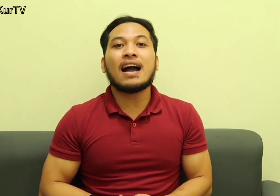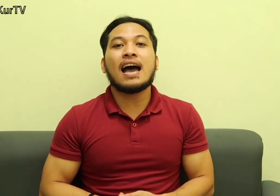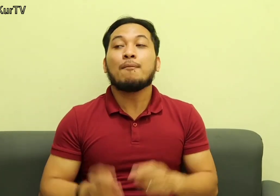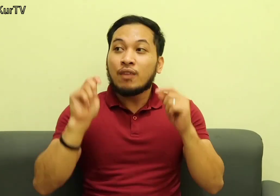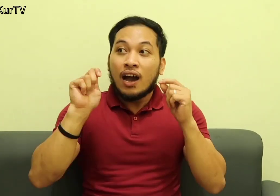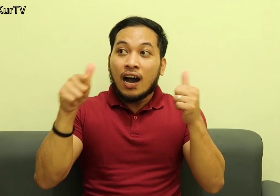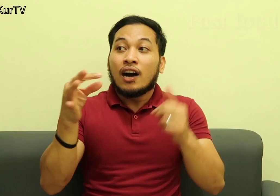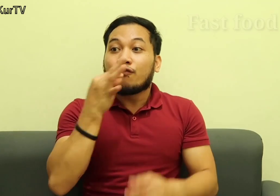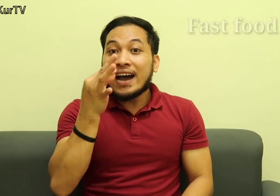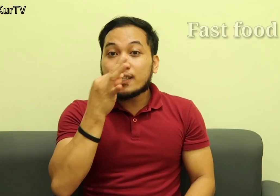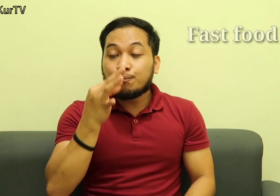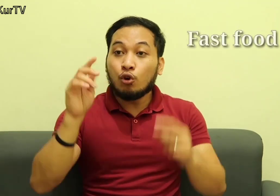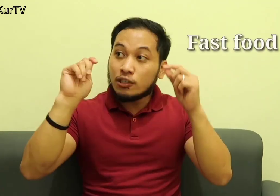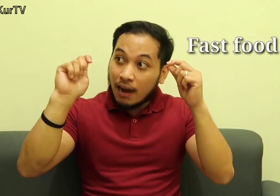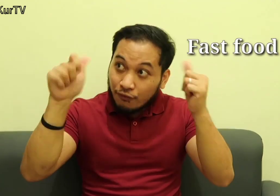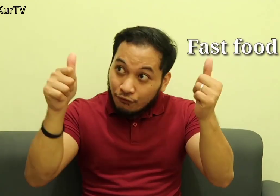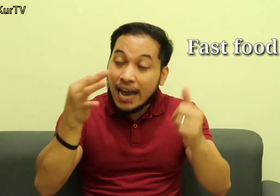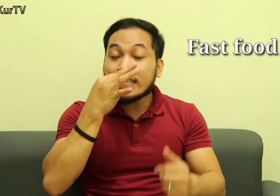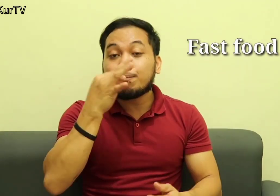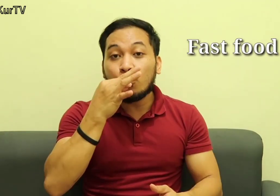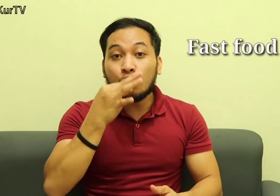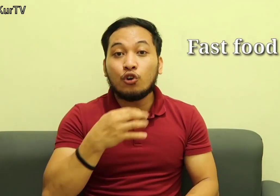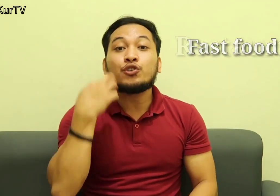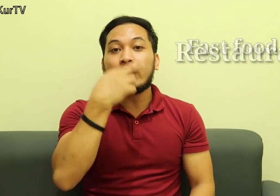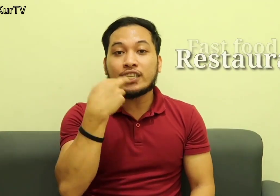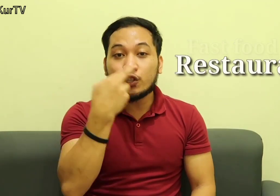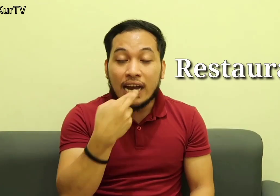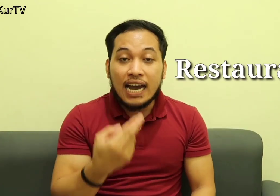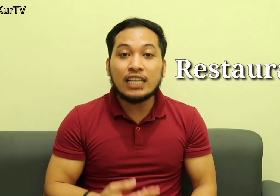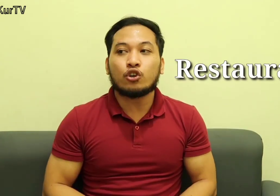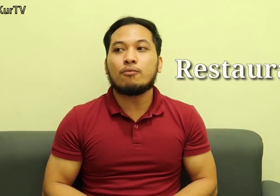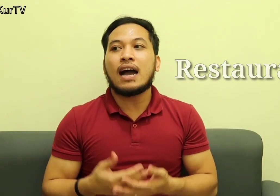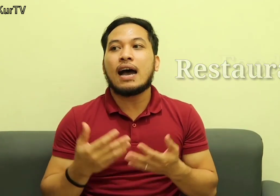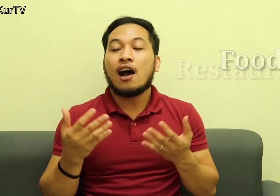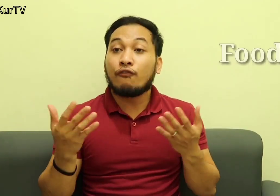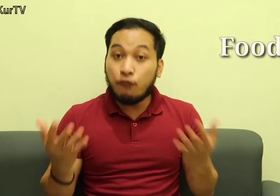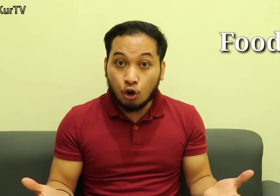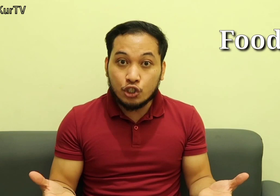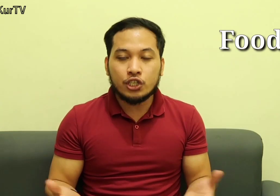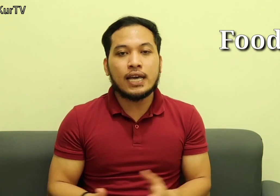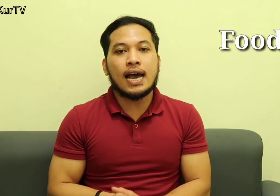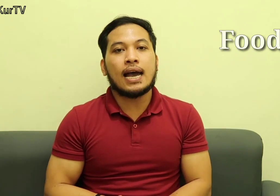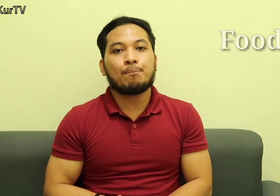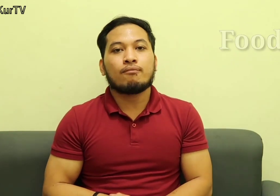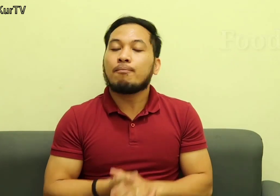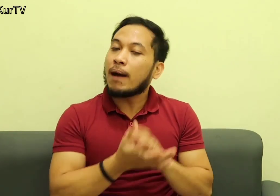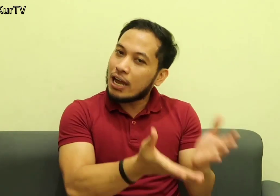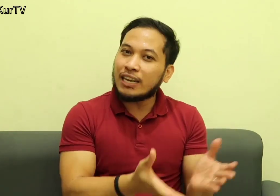mga fast foods mga fast food restaurant o yung mga foods na paano namin